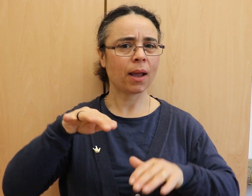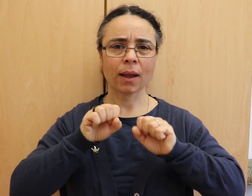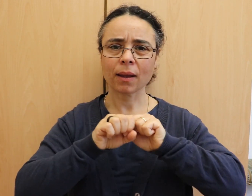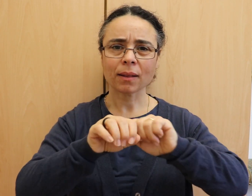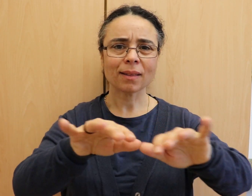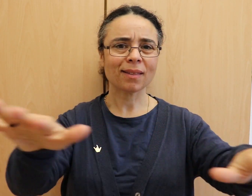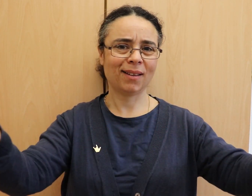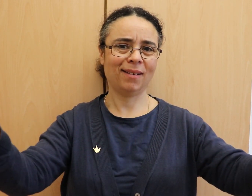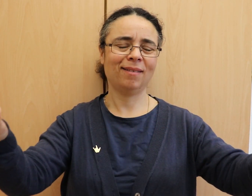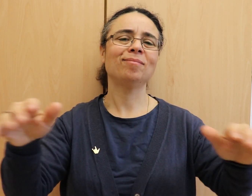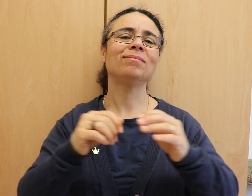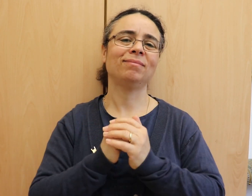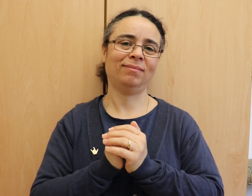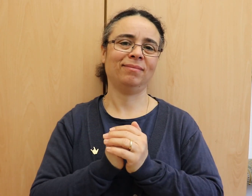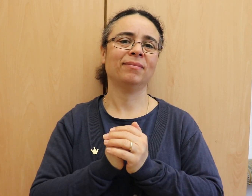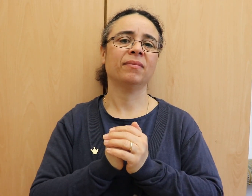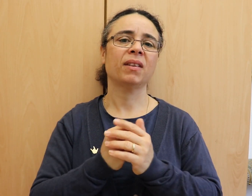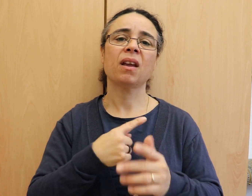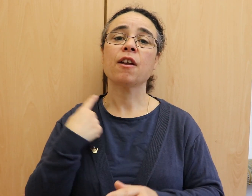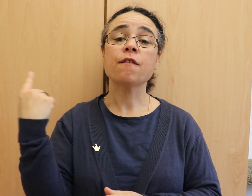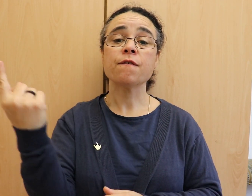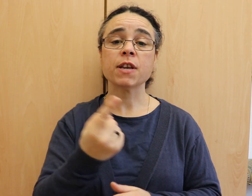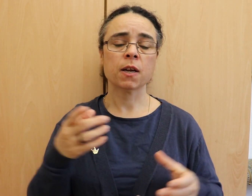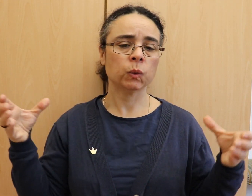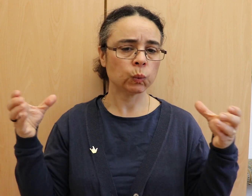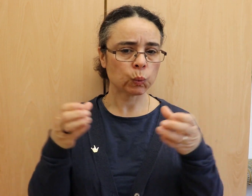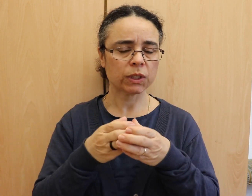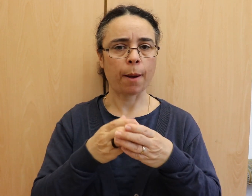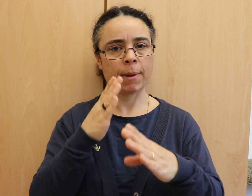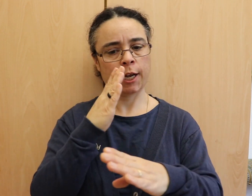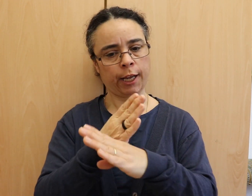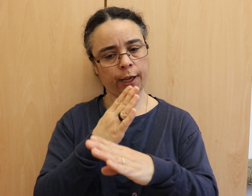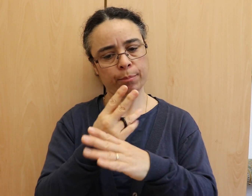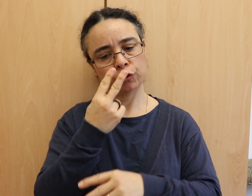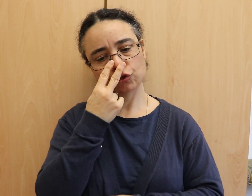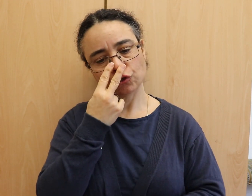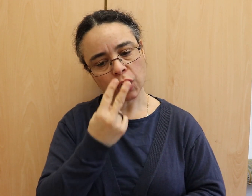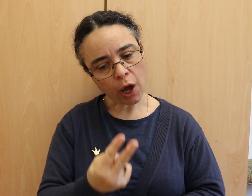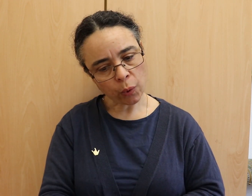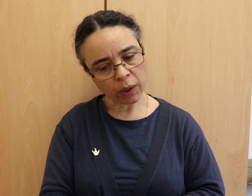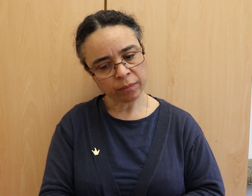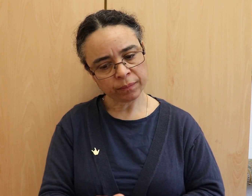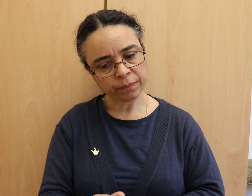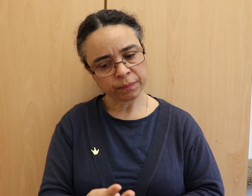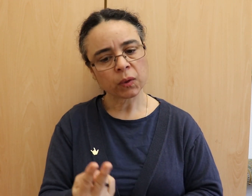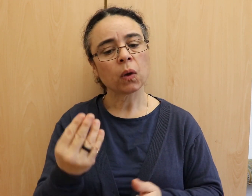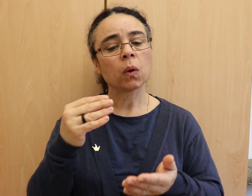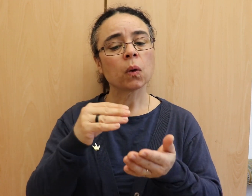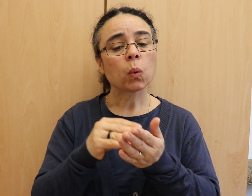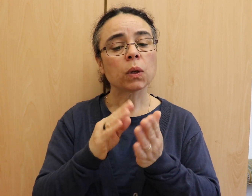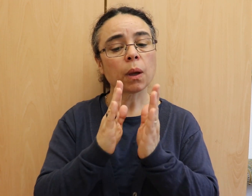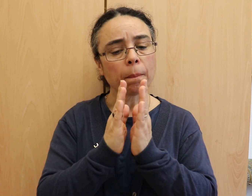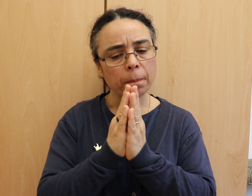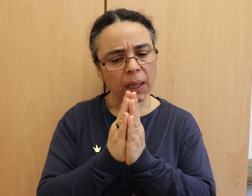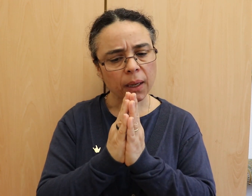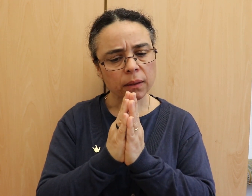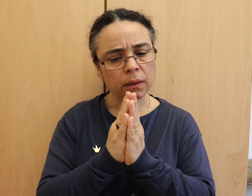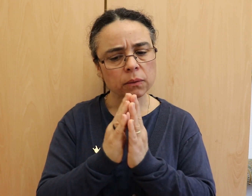Schauen wir auf das verletzliche Kind in der Krippe und nehmen alle, die wir lieben, mit hinein in